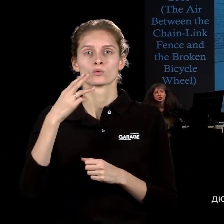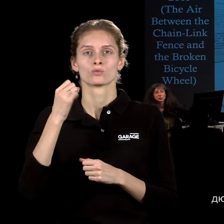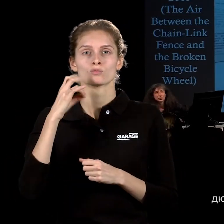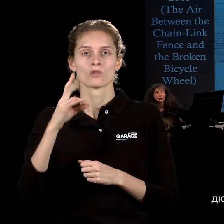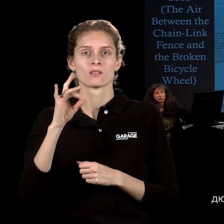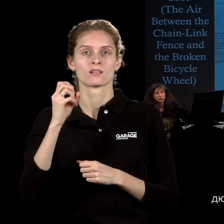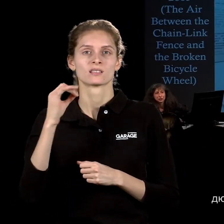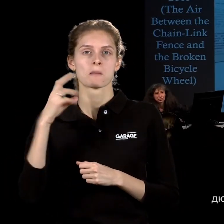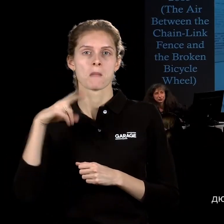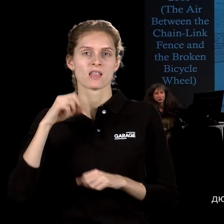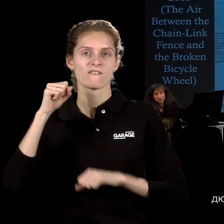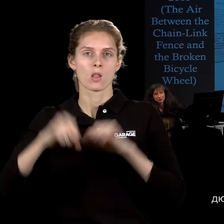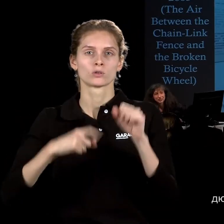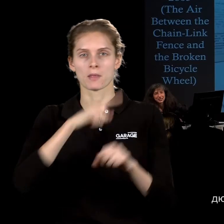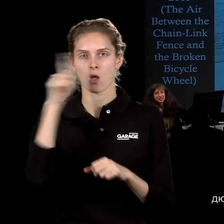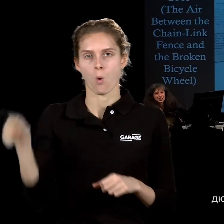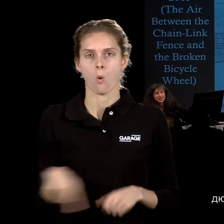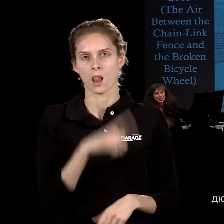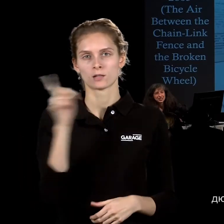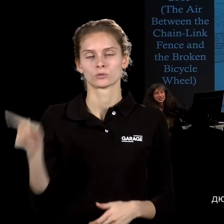Дюшановского Рэдимэйда велосипедное колесо.